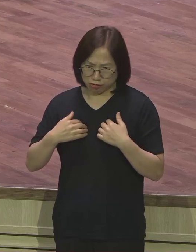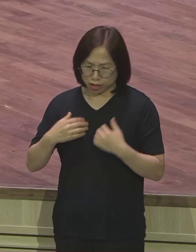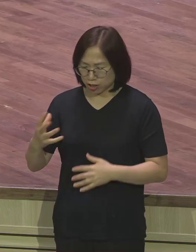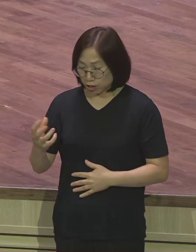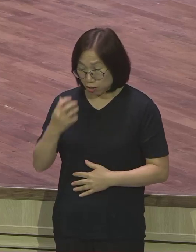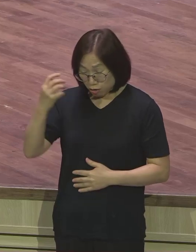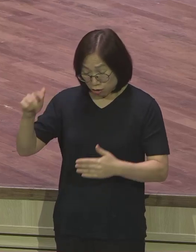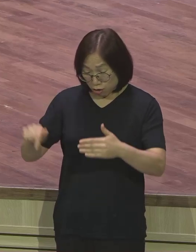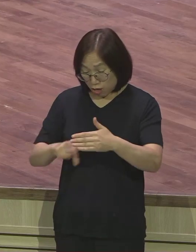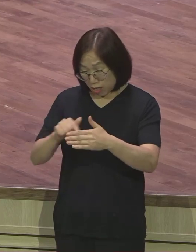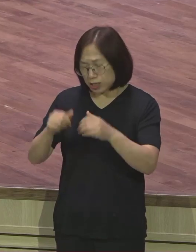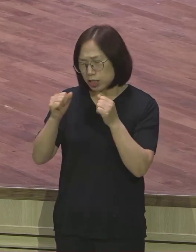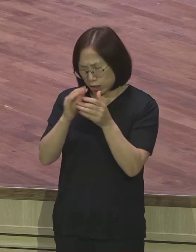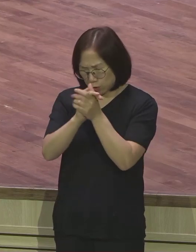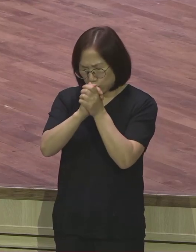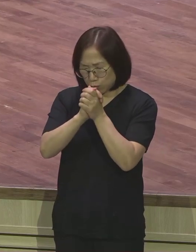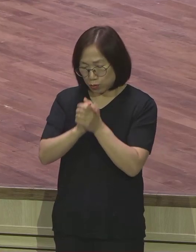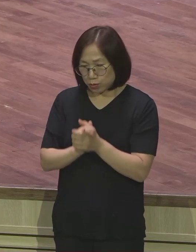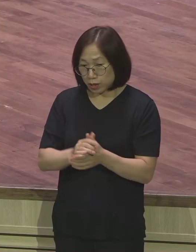기도보다 중요한 것은 신분입니다.